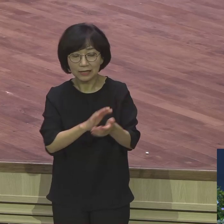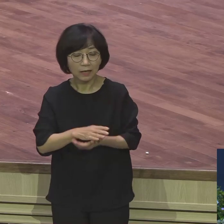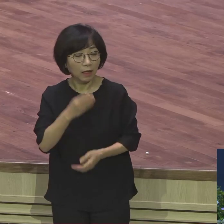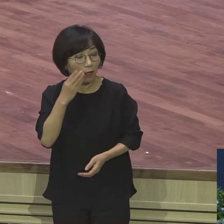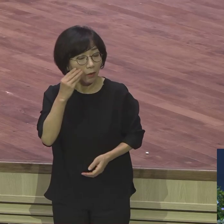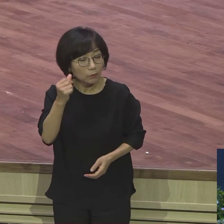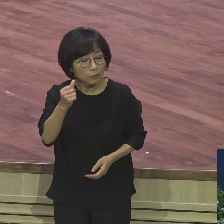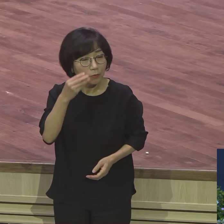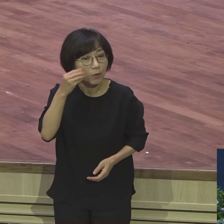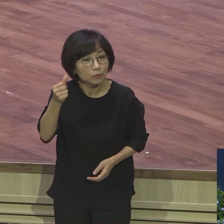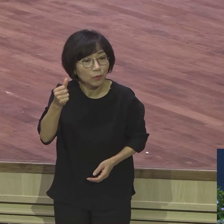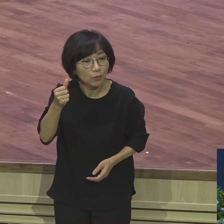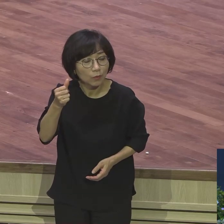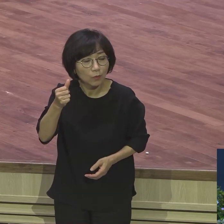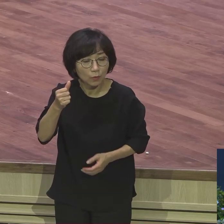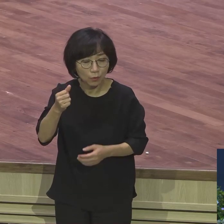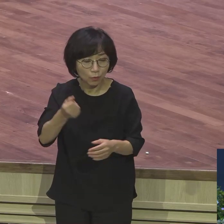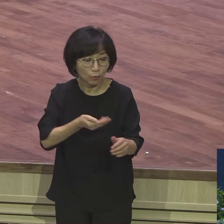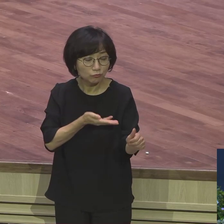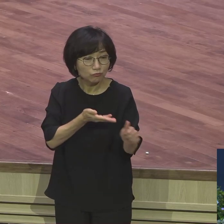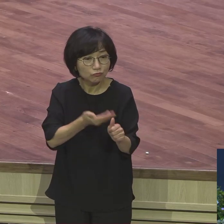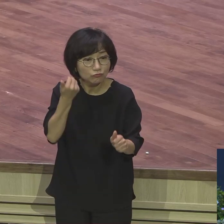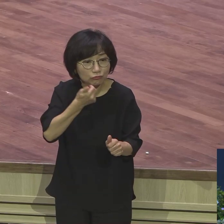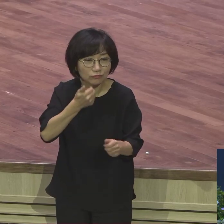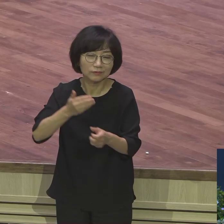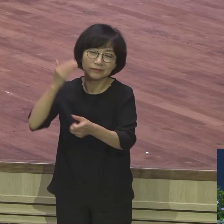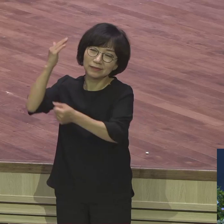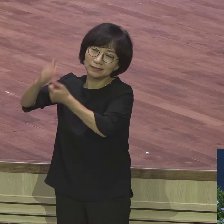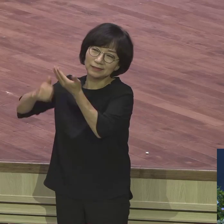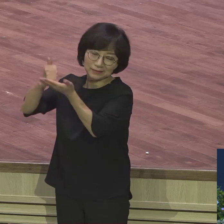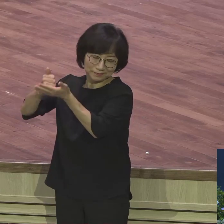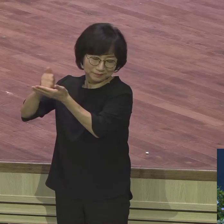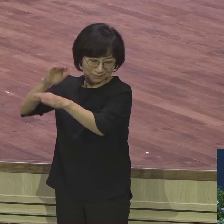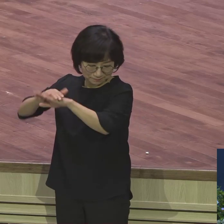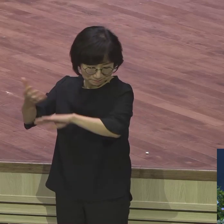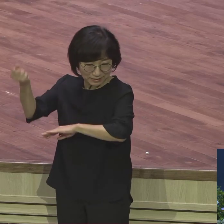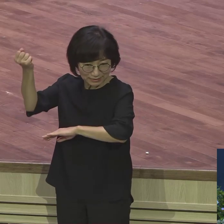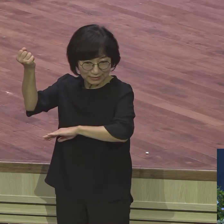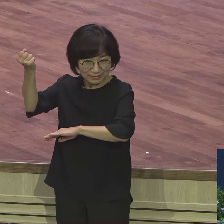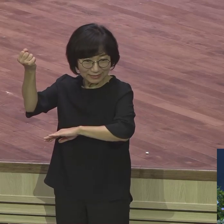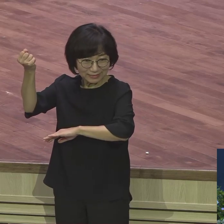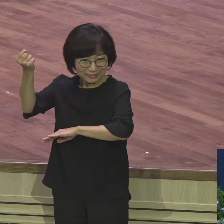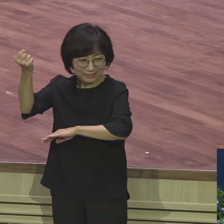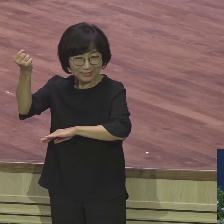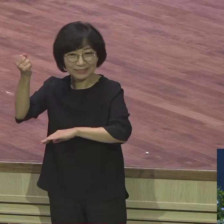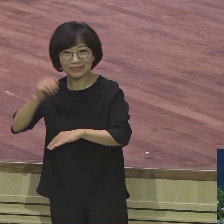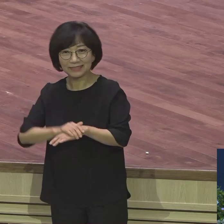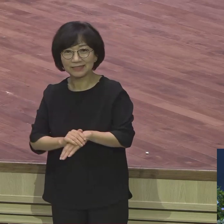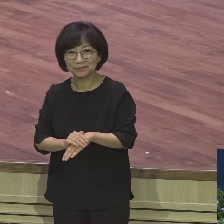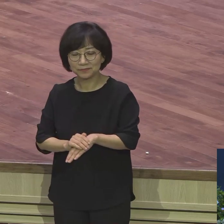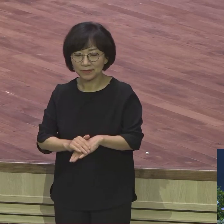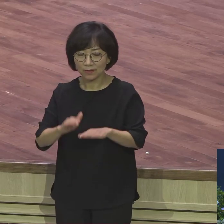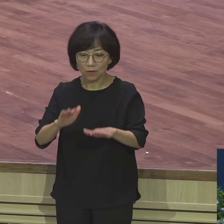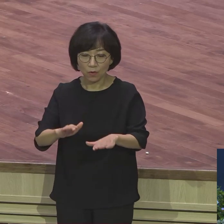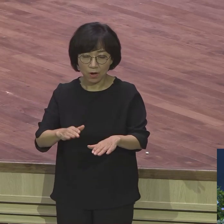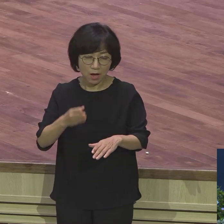주제가 누구예요? 여호와 하나님이다 형통의 주체가 여호와